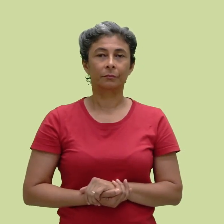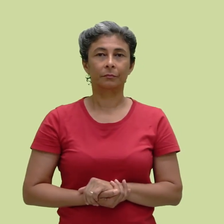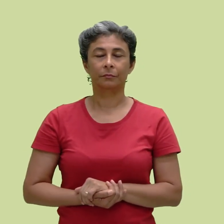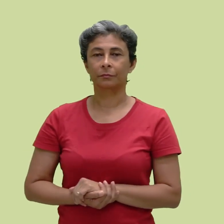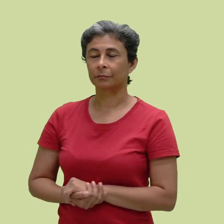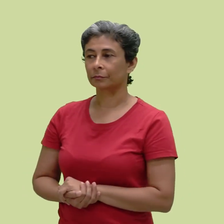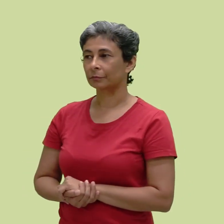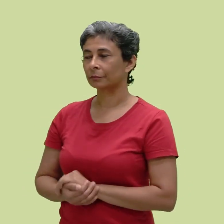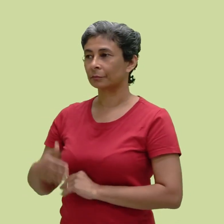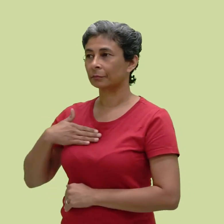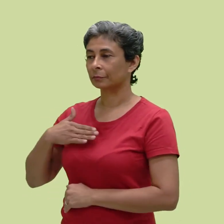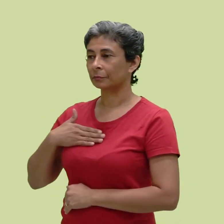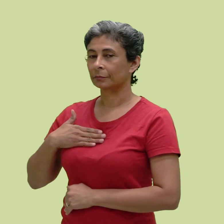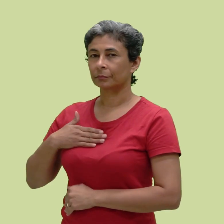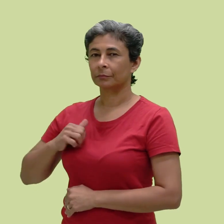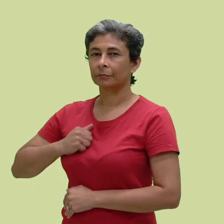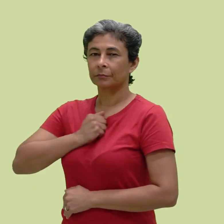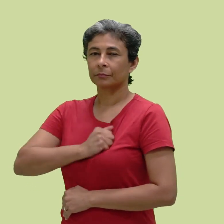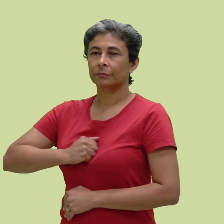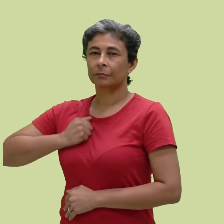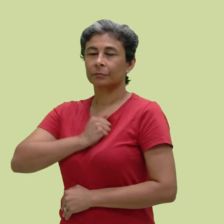No peito, sinal de saudade.